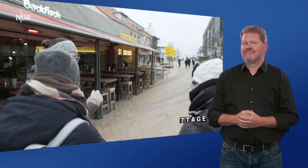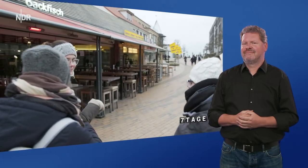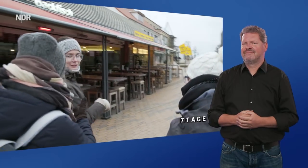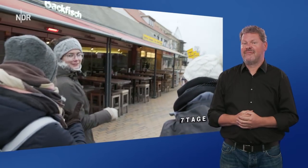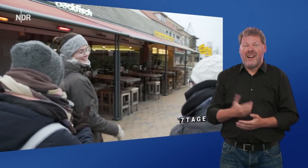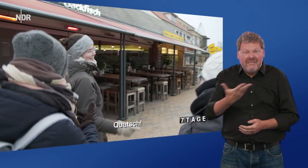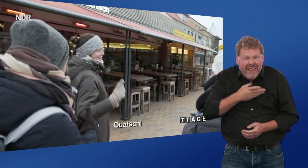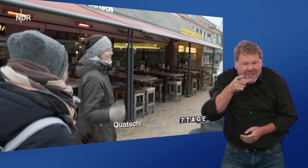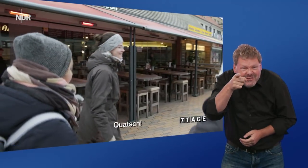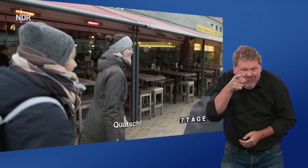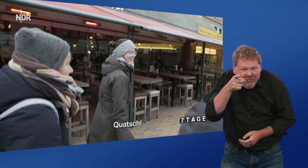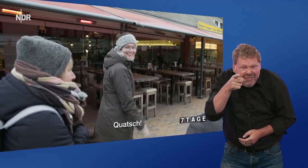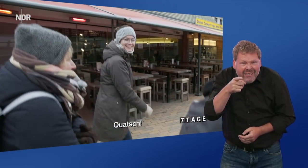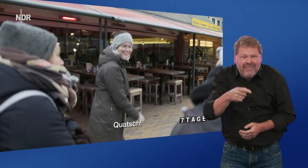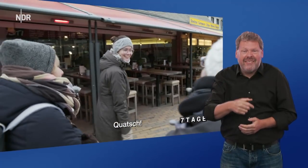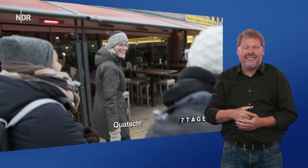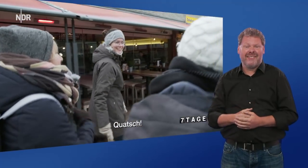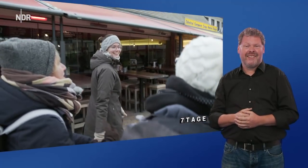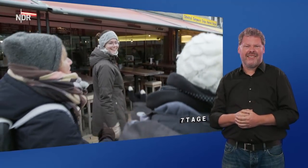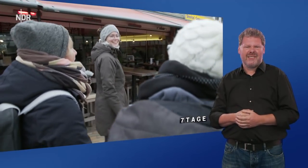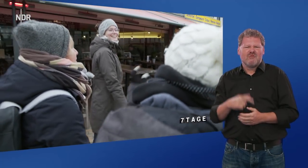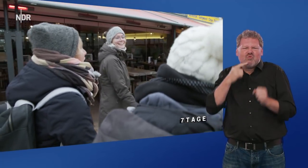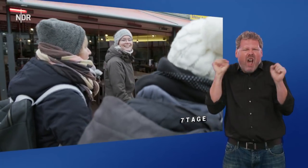Willst du? Es ist viel zu kalt für Eis.